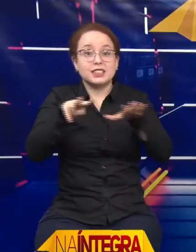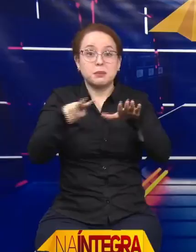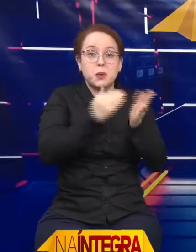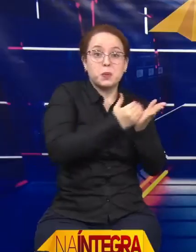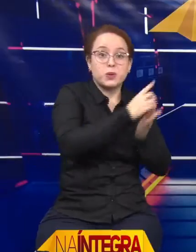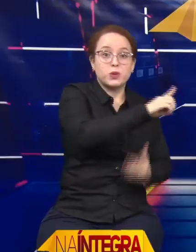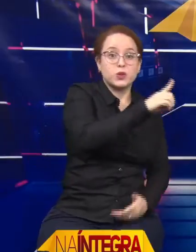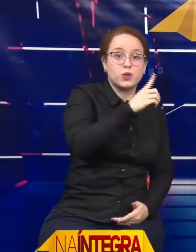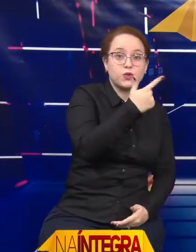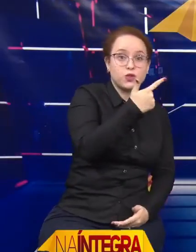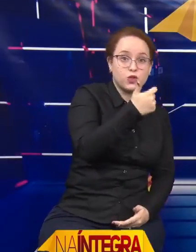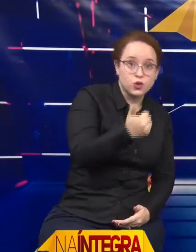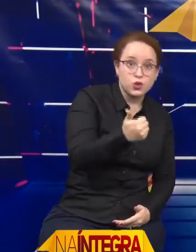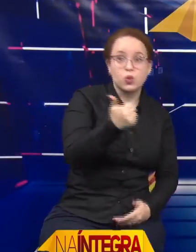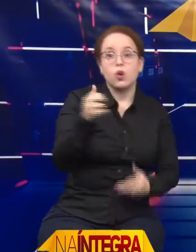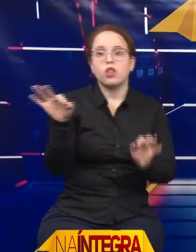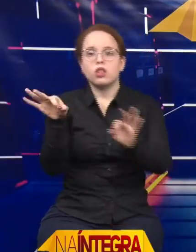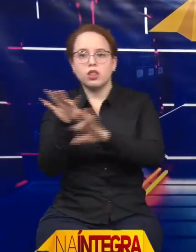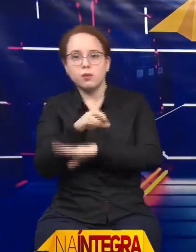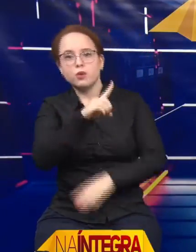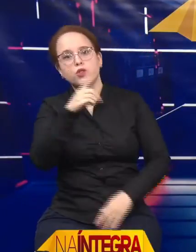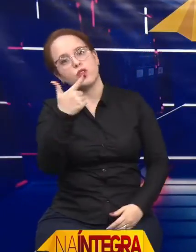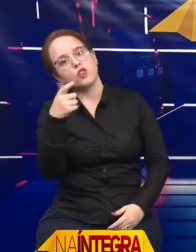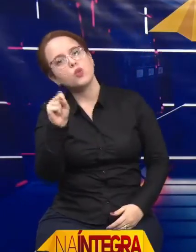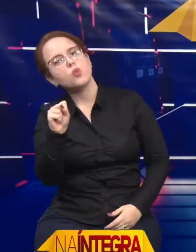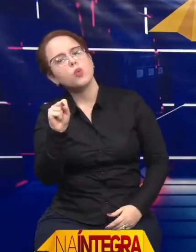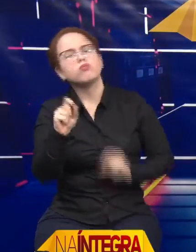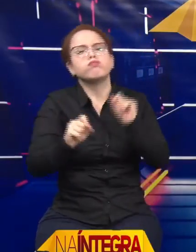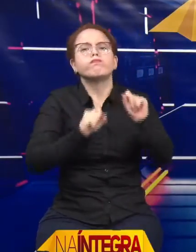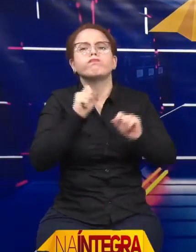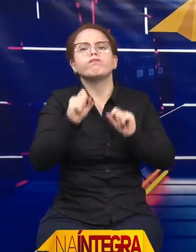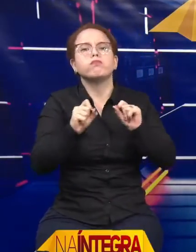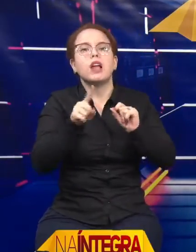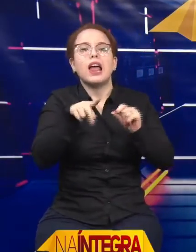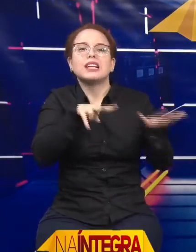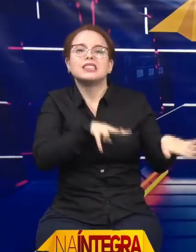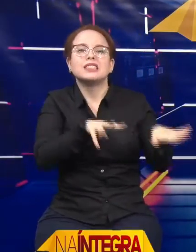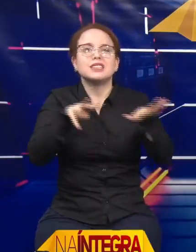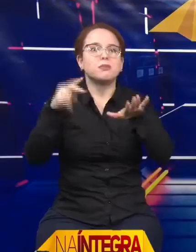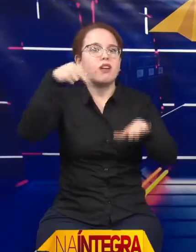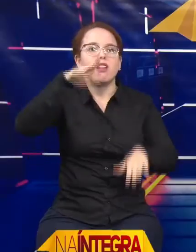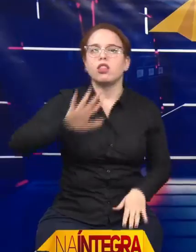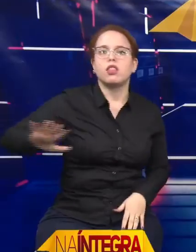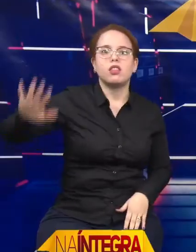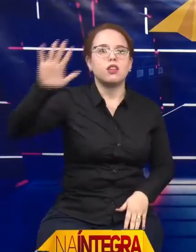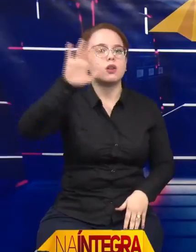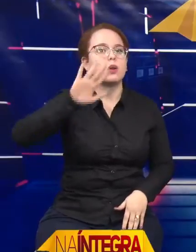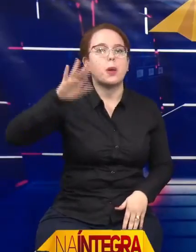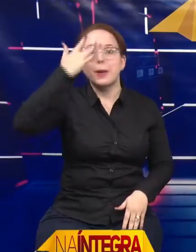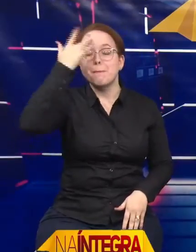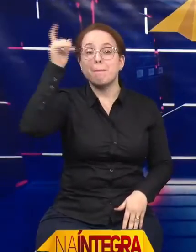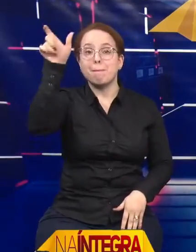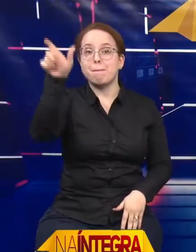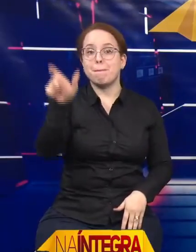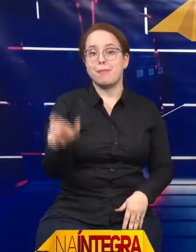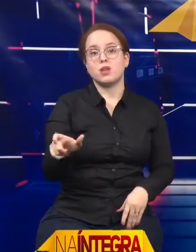28, que é a Semana Nacional da Pessoa com Deficiência Intelectual e Múltipla e um tema bastante